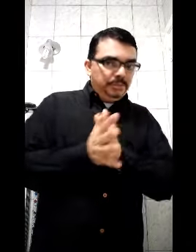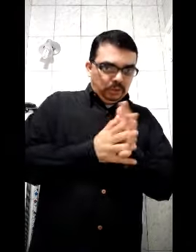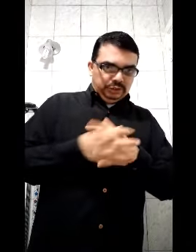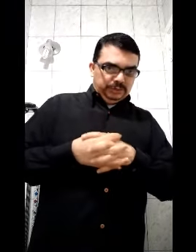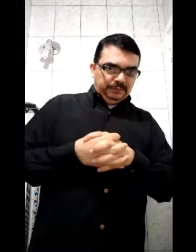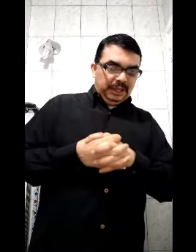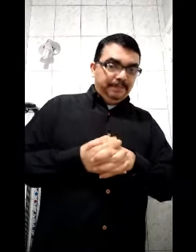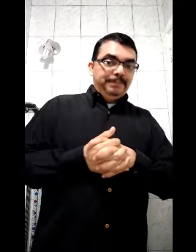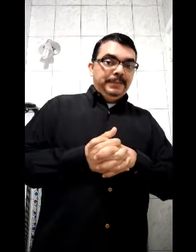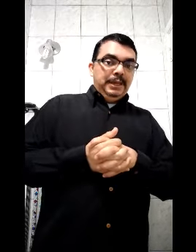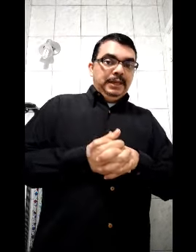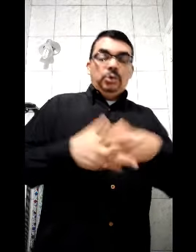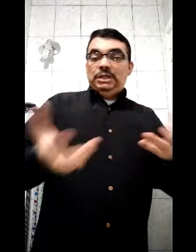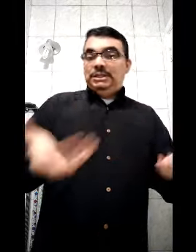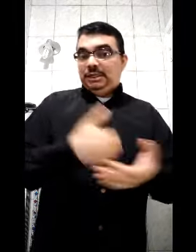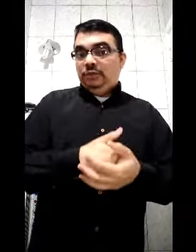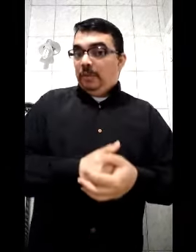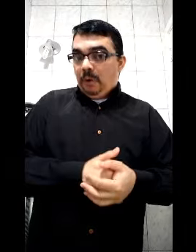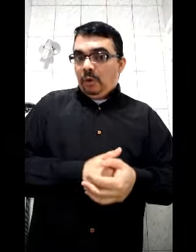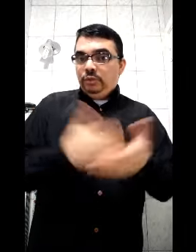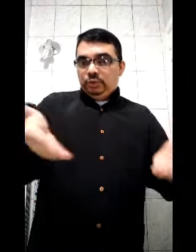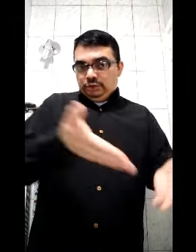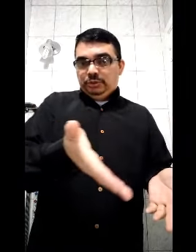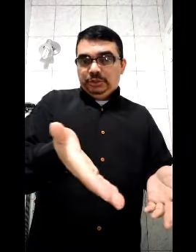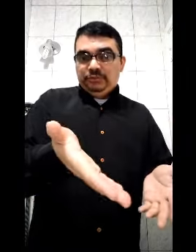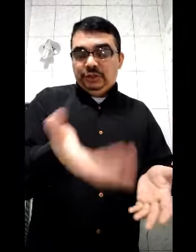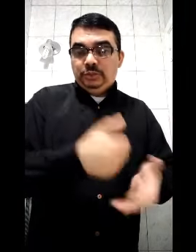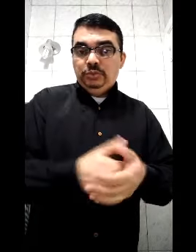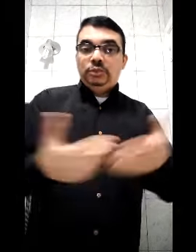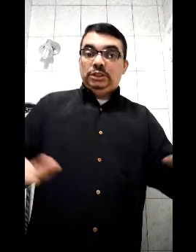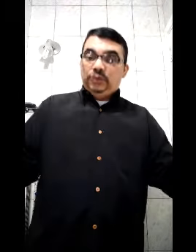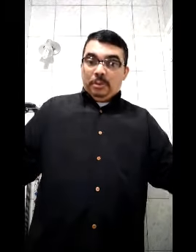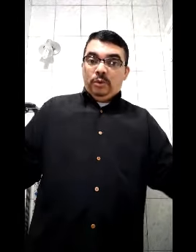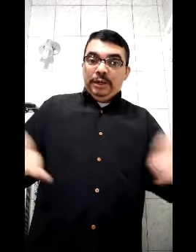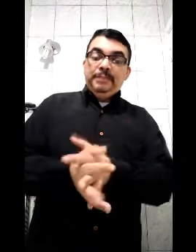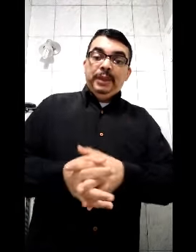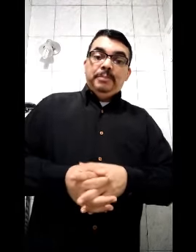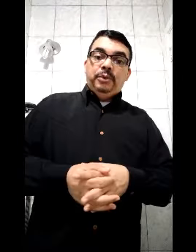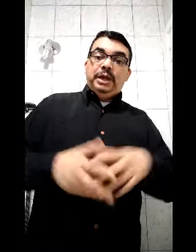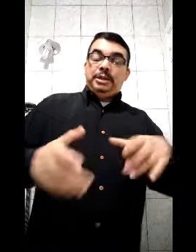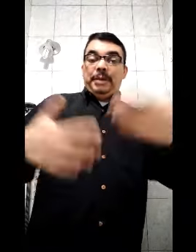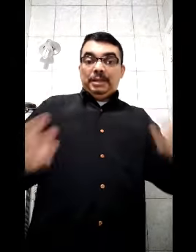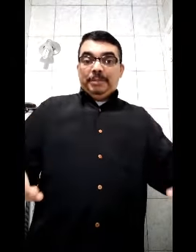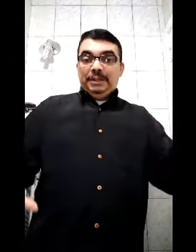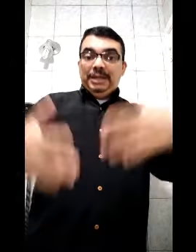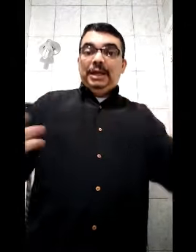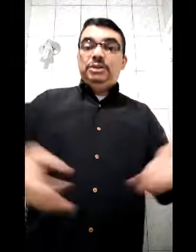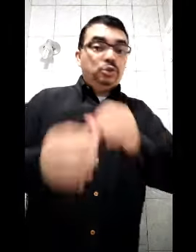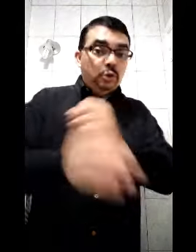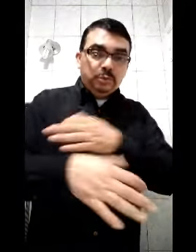e bilhões, né? Não sei se esse ano foi bom, em 2021, não sei se foi bom, né? Porque até cada pandemia da crise, todo